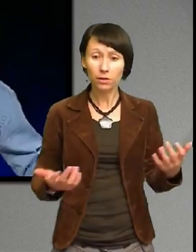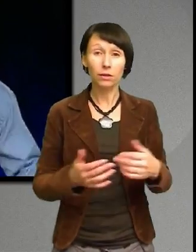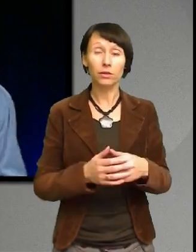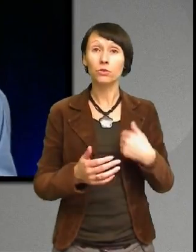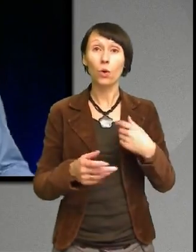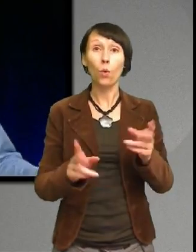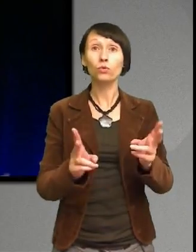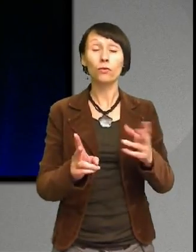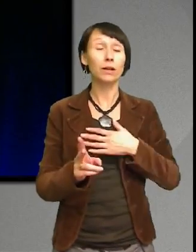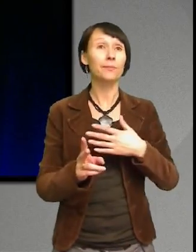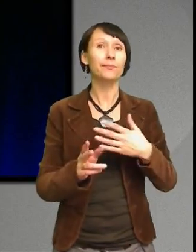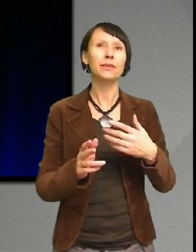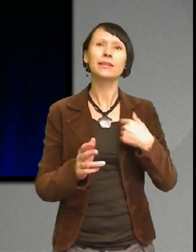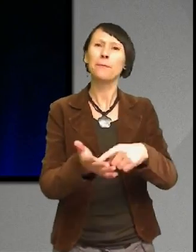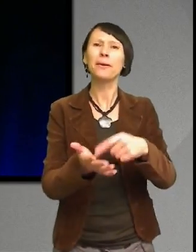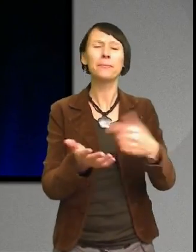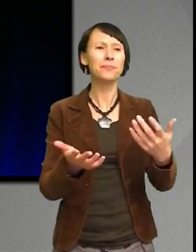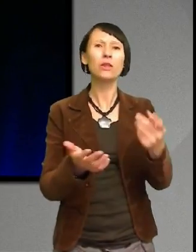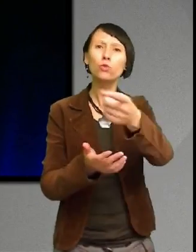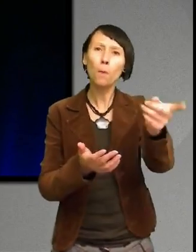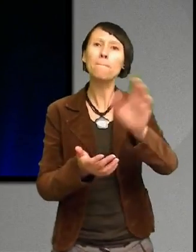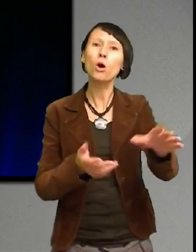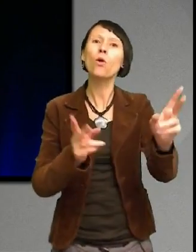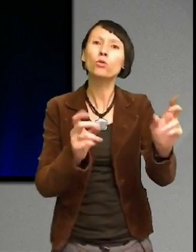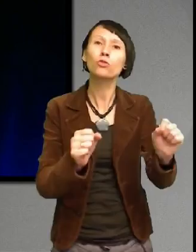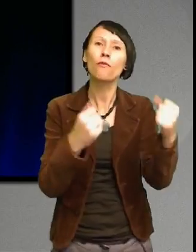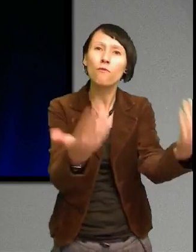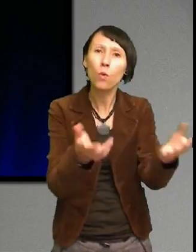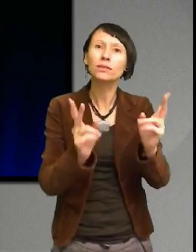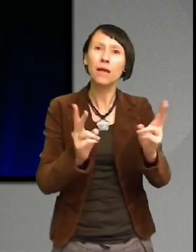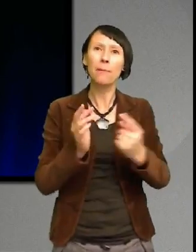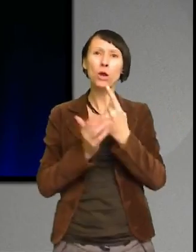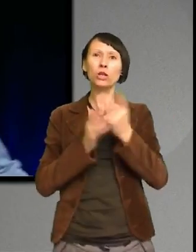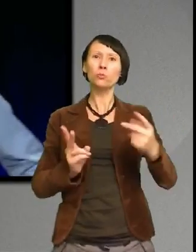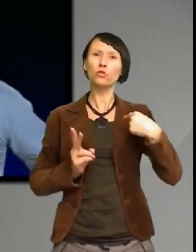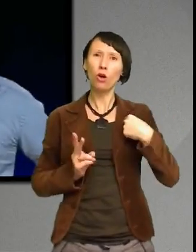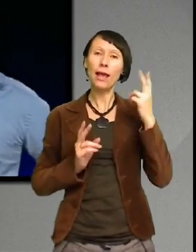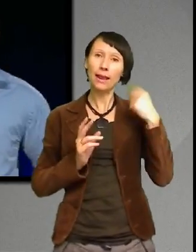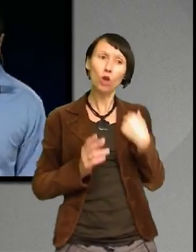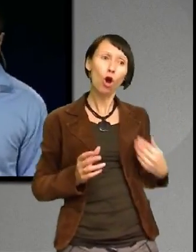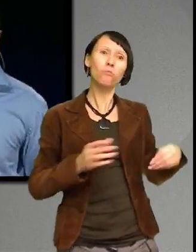Antingen så ska vi allihopa tillsammans, även de barnen, ha lika bra förutsättningar som jag har. Eller så ska jag vara med dem där. För det är inte rätt.